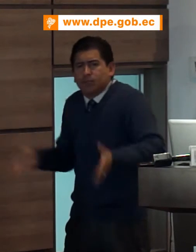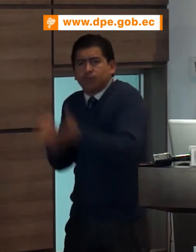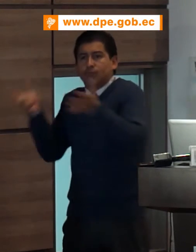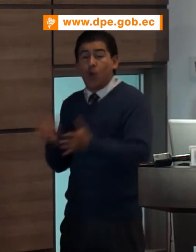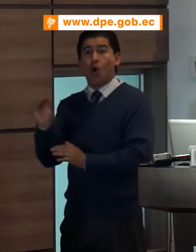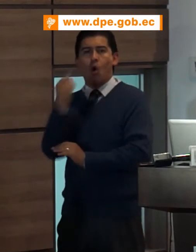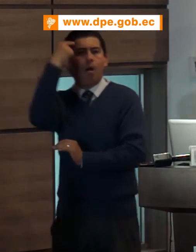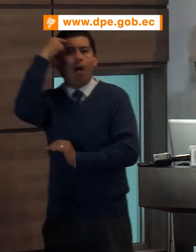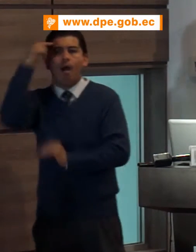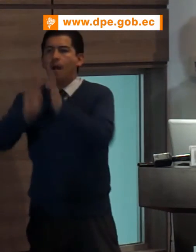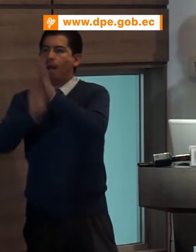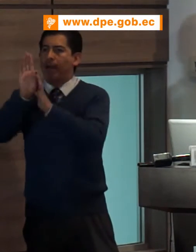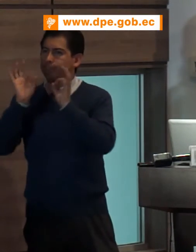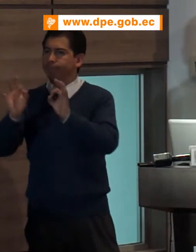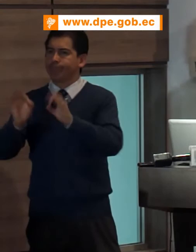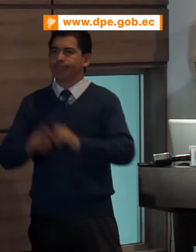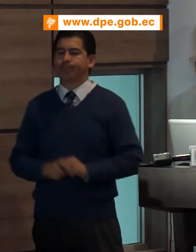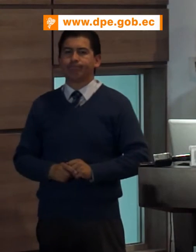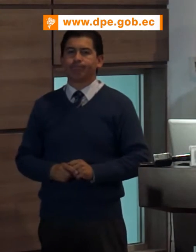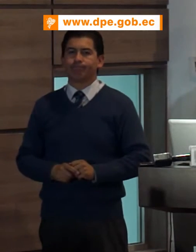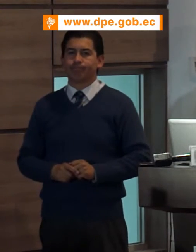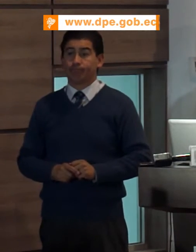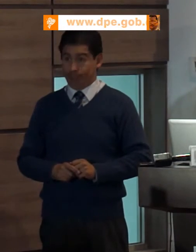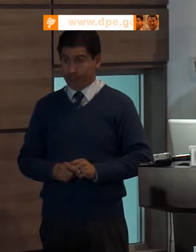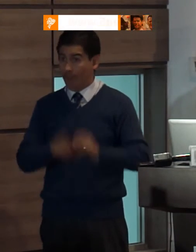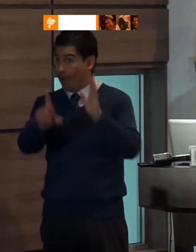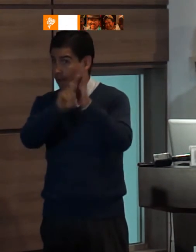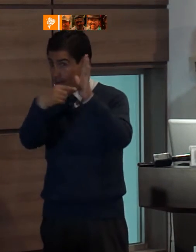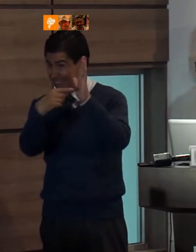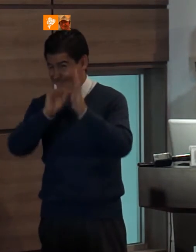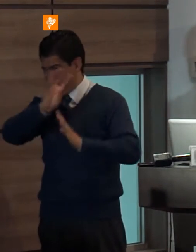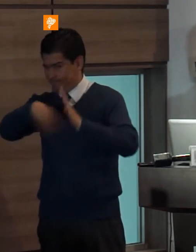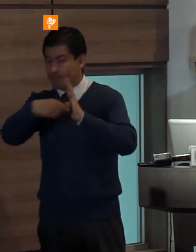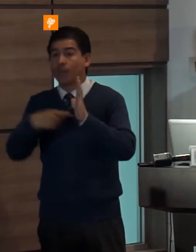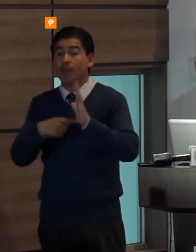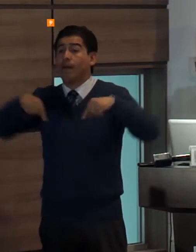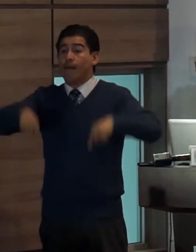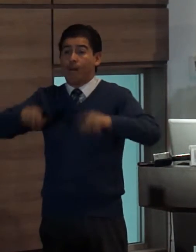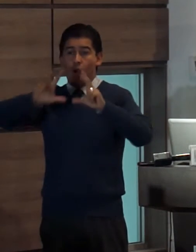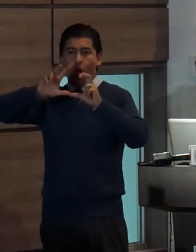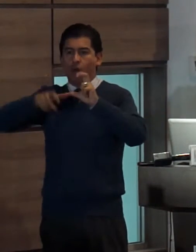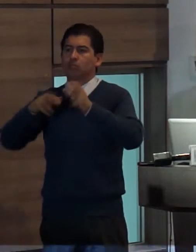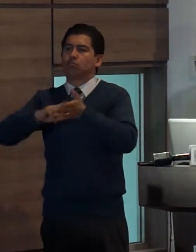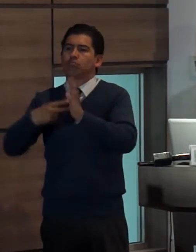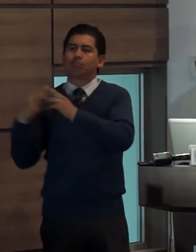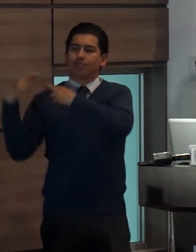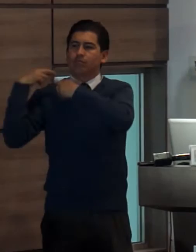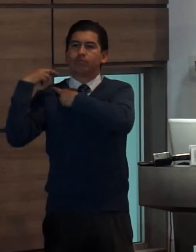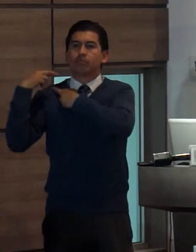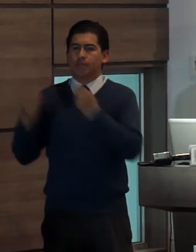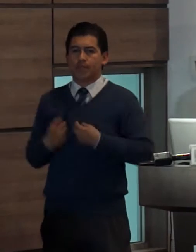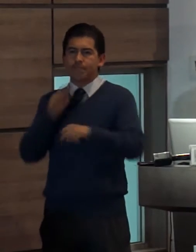atendiendo el interés superior señala igualmente al CORDICOM como el órgano encargado de